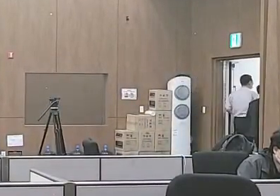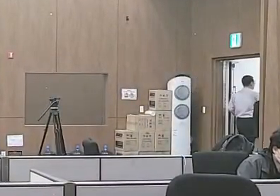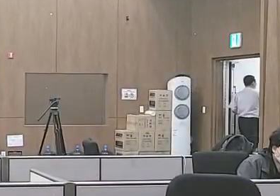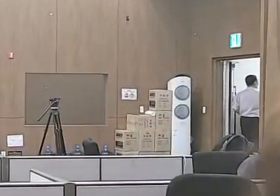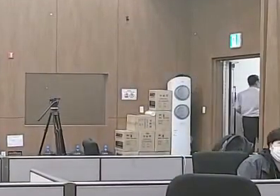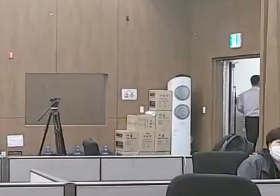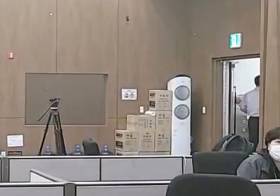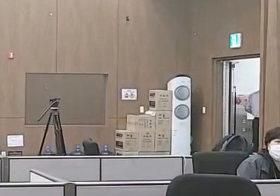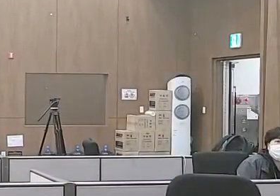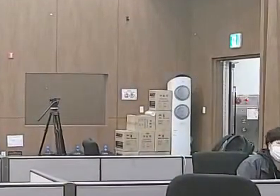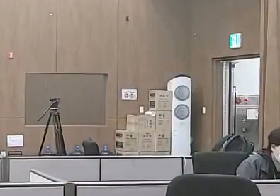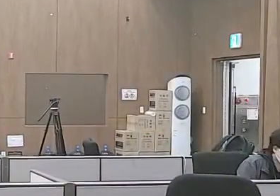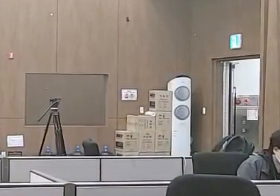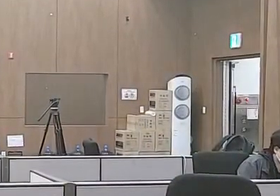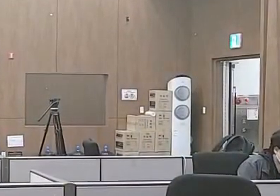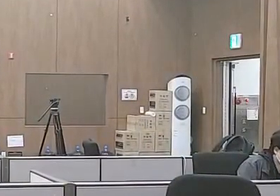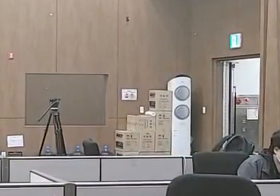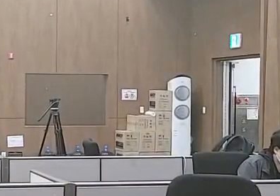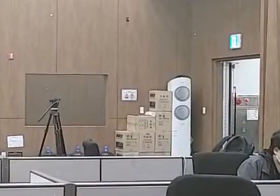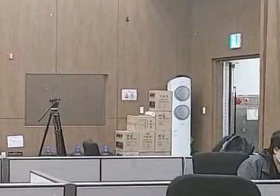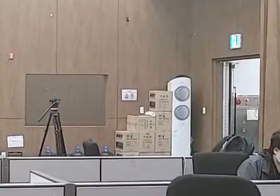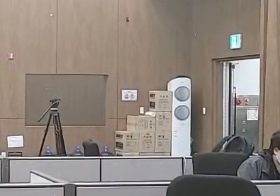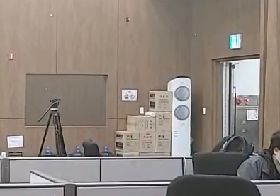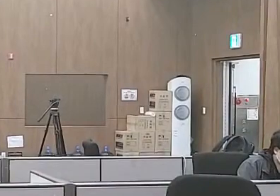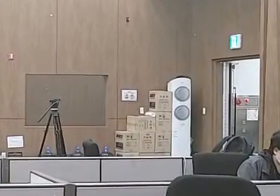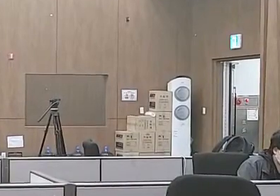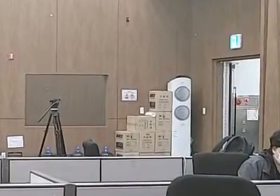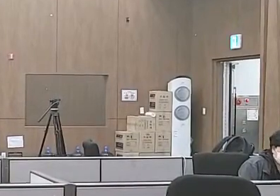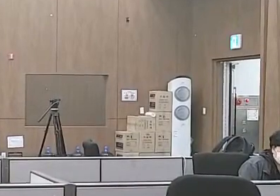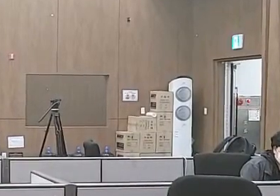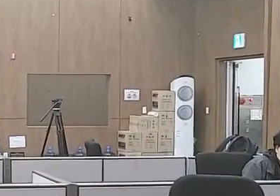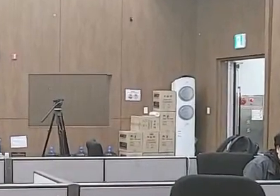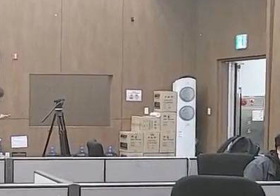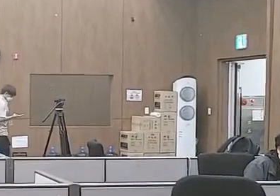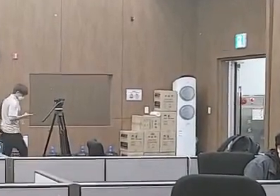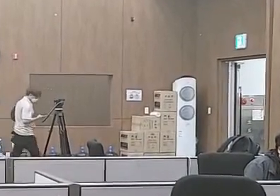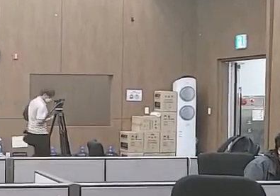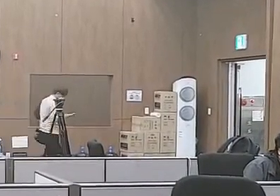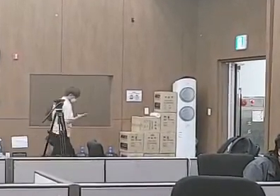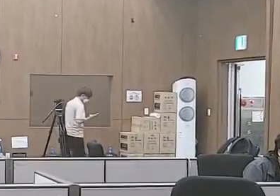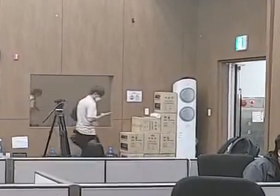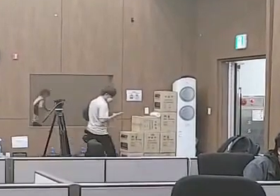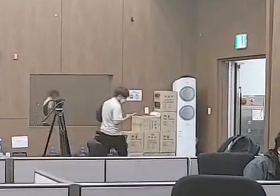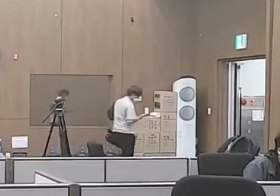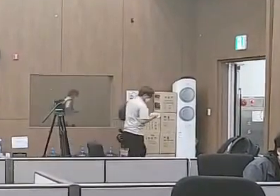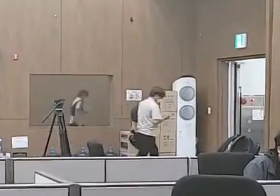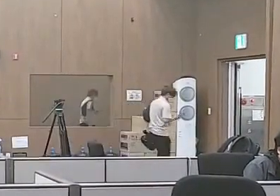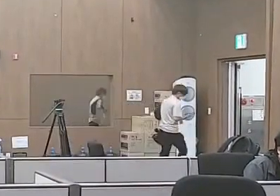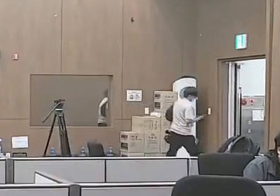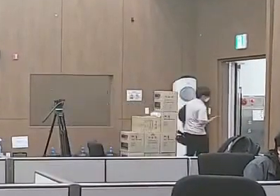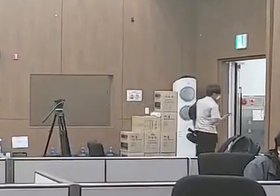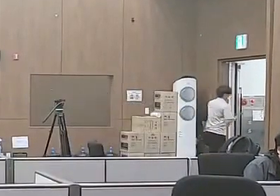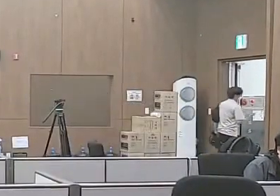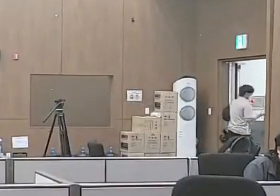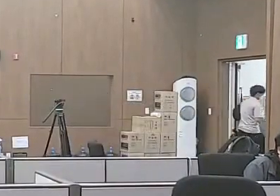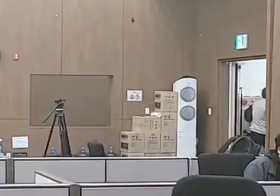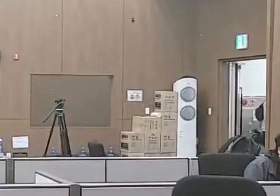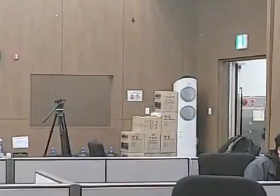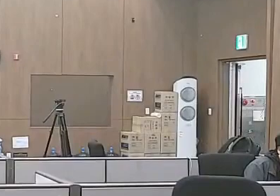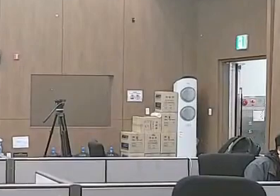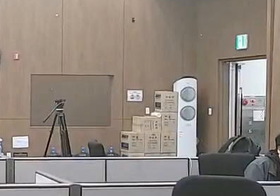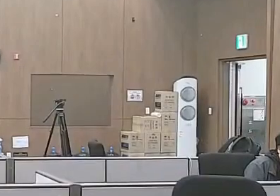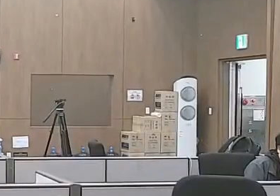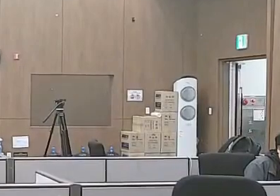요즘들에게 상척하기 왜 이렇게 하는지 그는 가지 요즘들에게